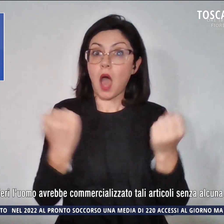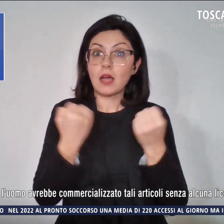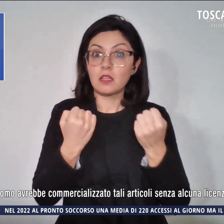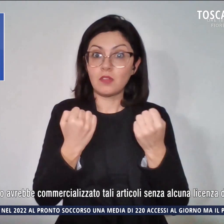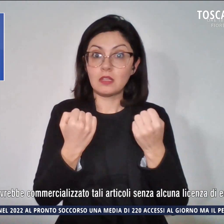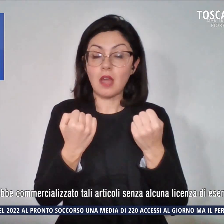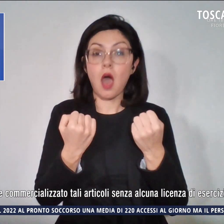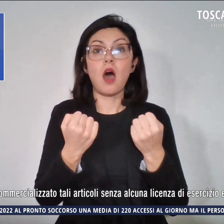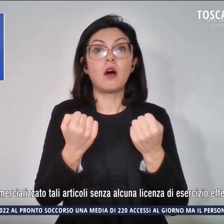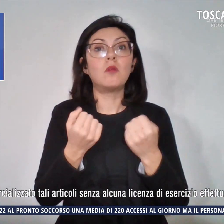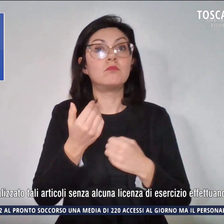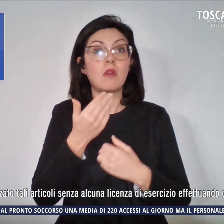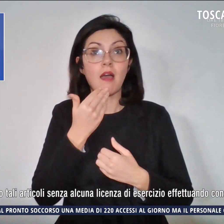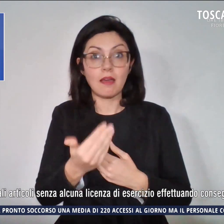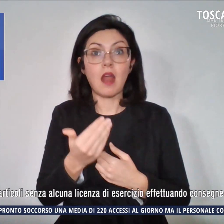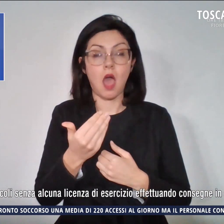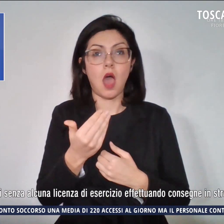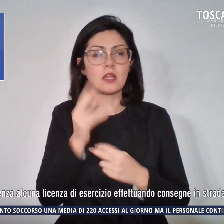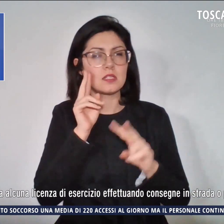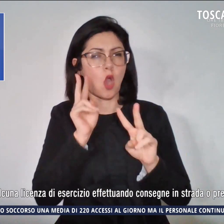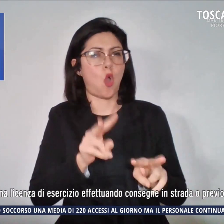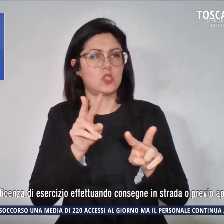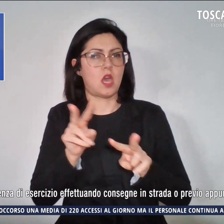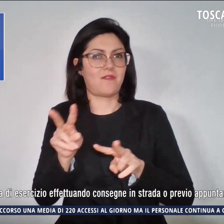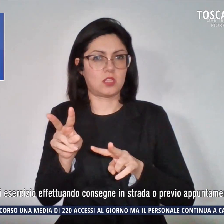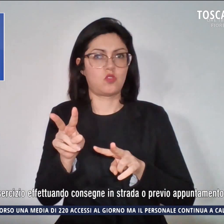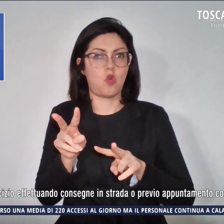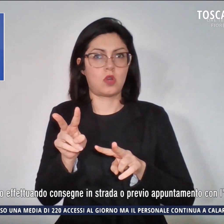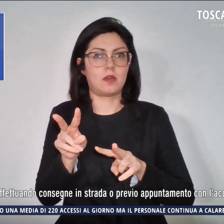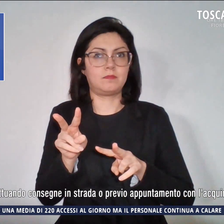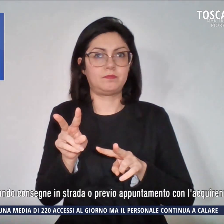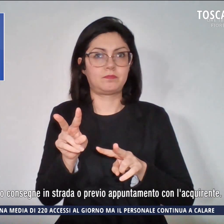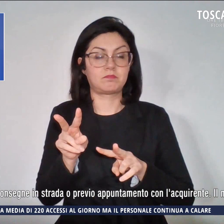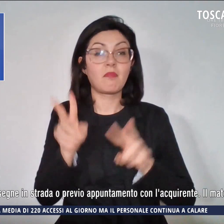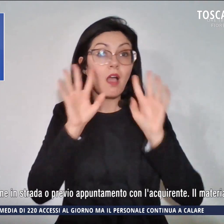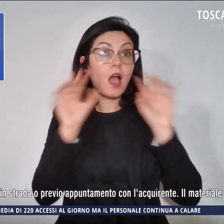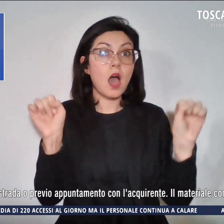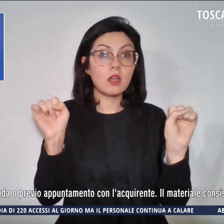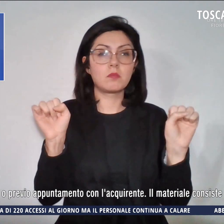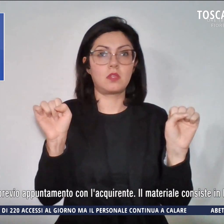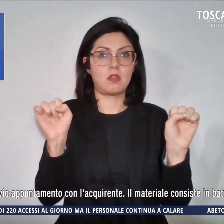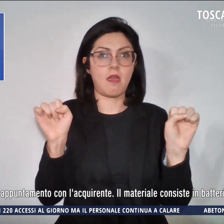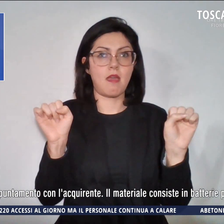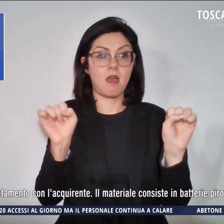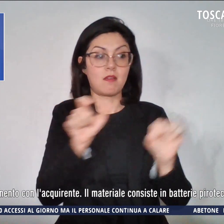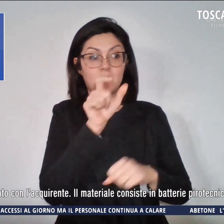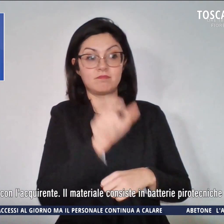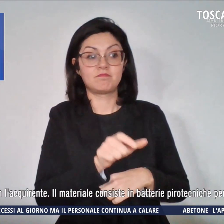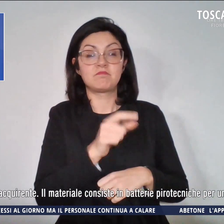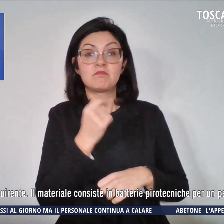specifici servizi di osservazione. Secondo i carabinieri, l'uomo avrebbe